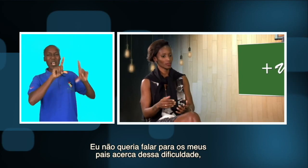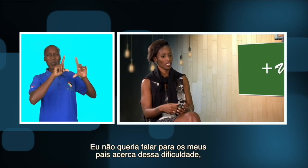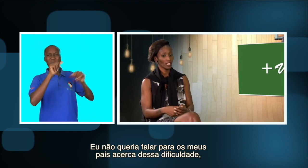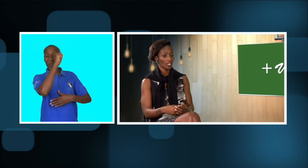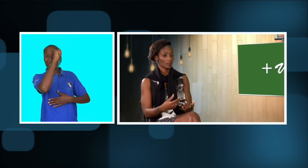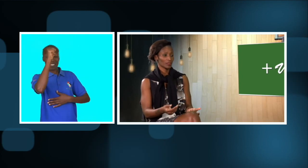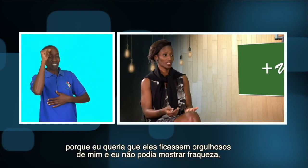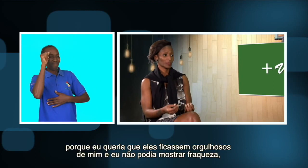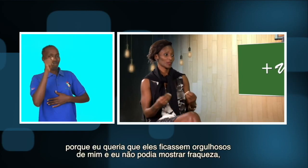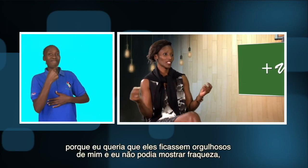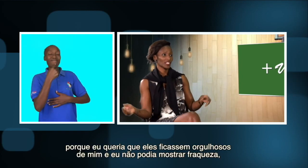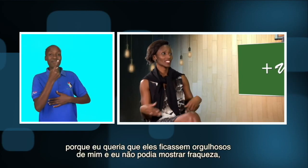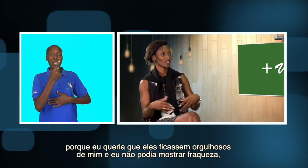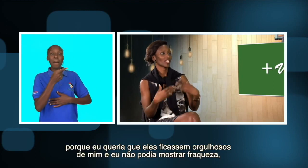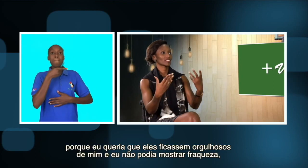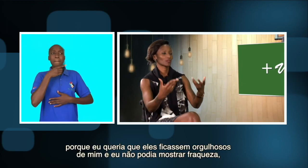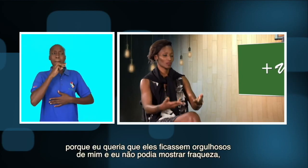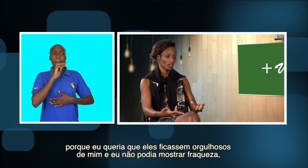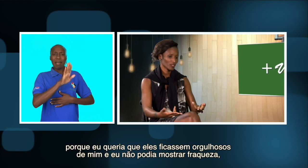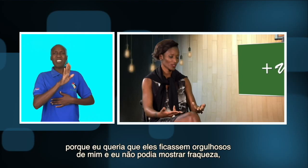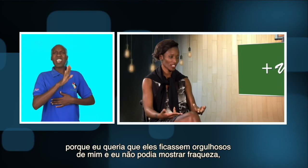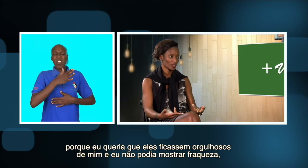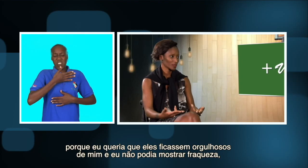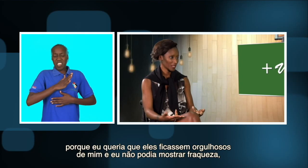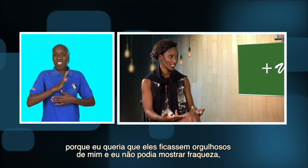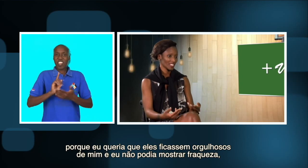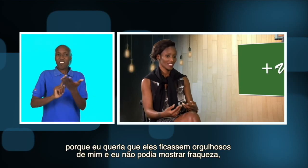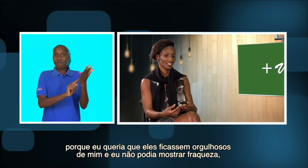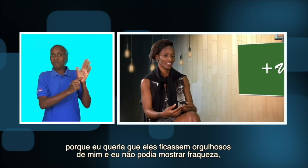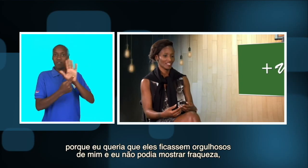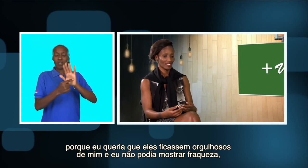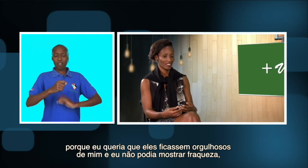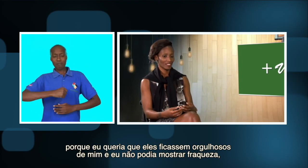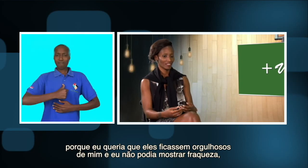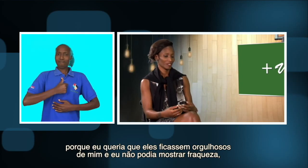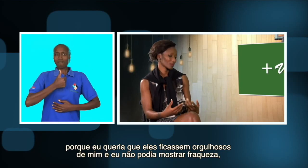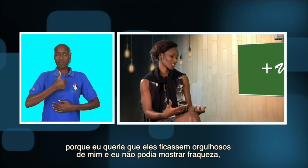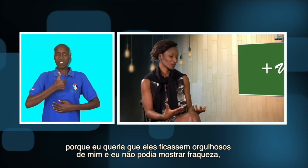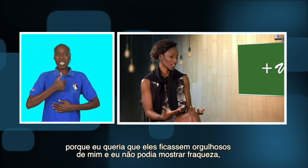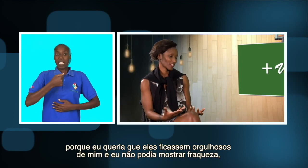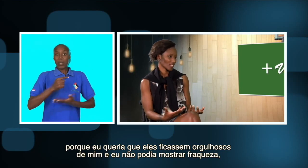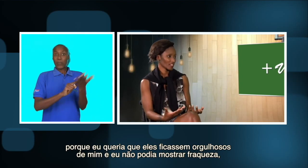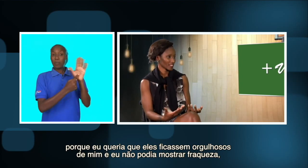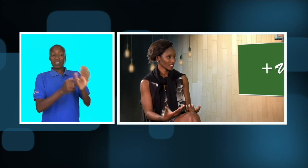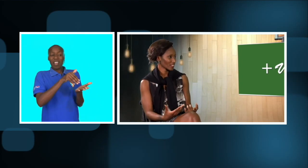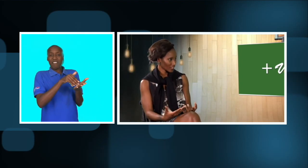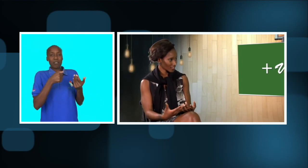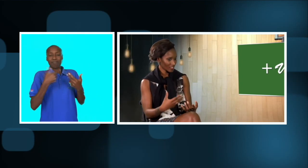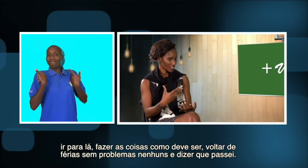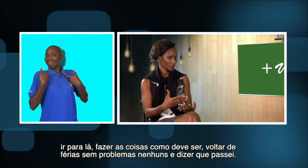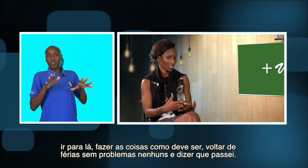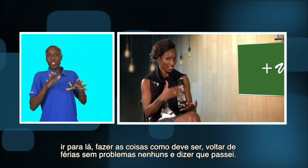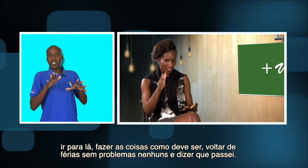dificuldade. Por quê? Porque eu queria que eles ficassem orgulhosos, claro, de mim. Eu não podia mostrar fraqueza. Tinha